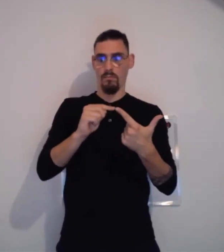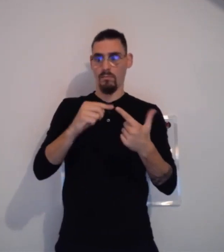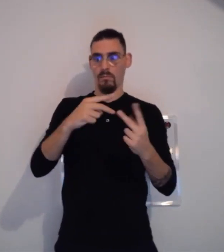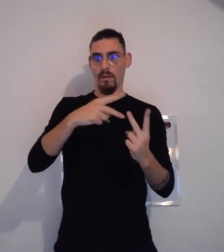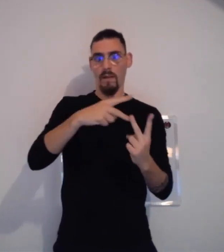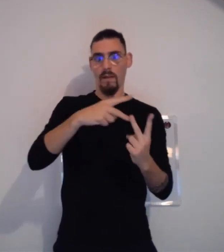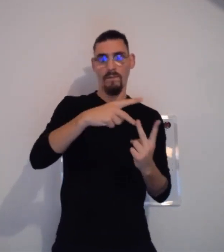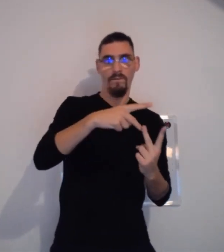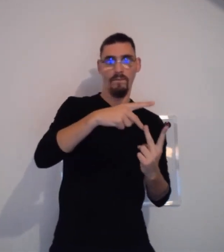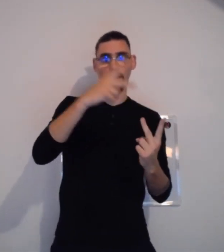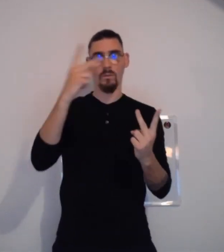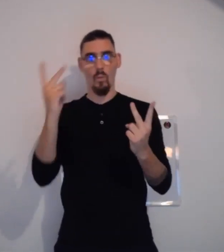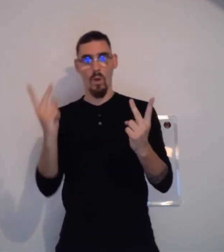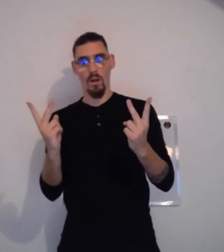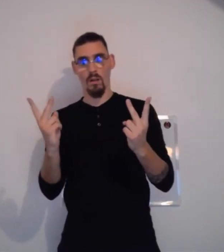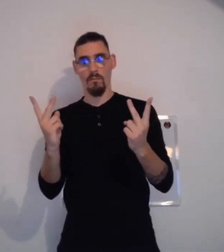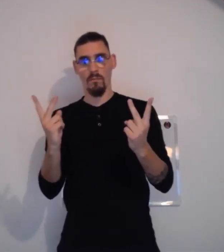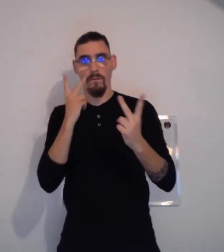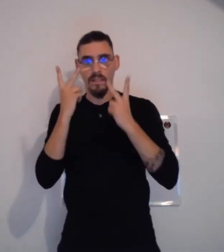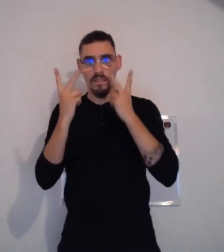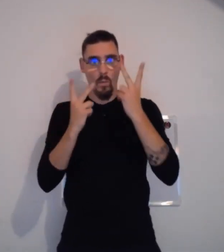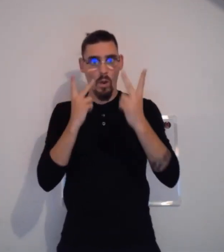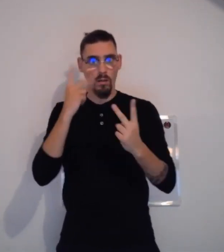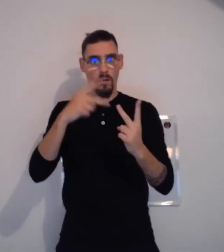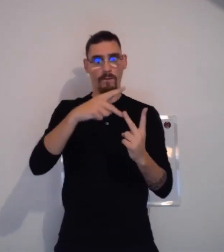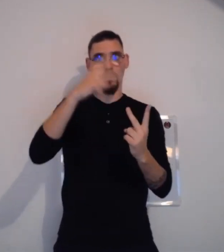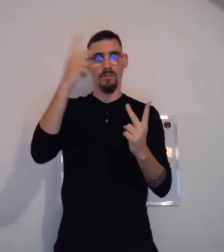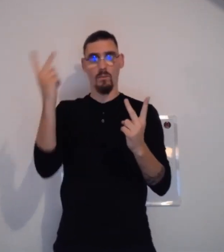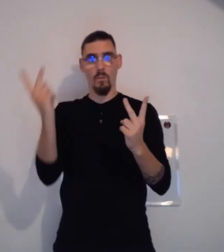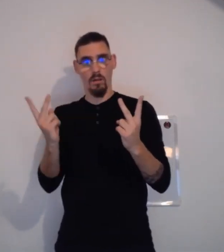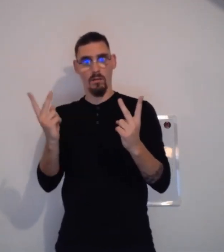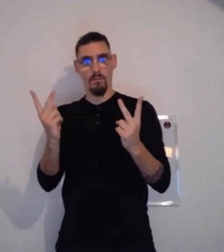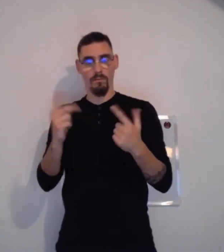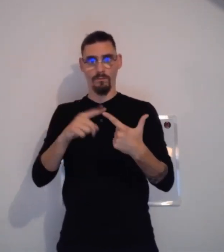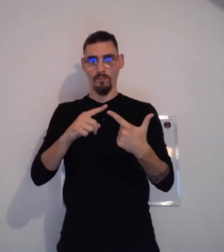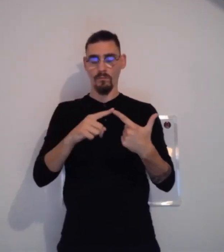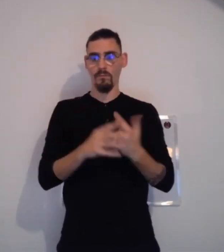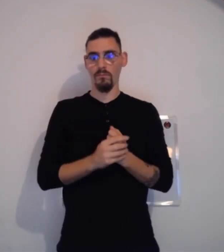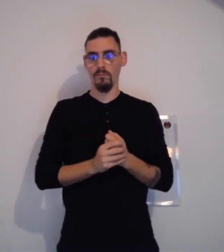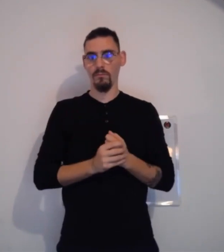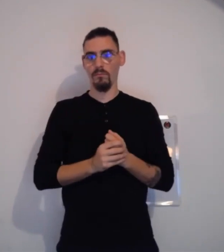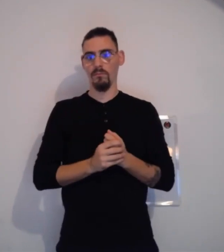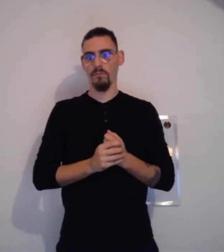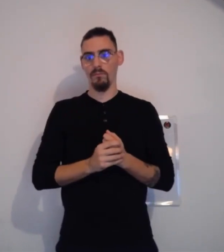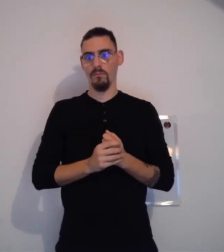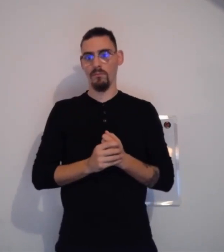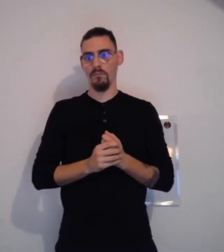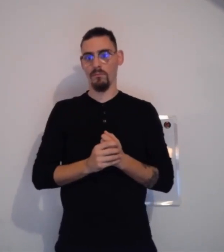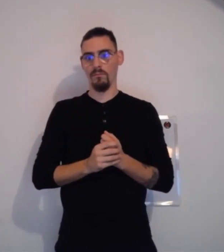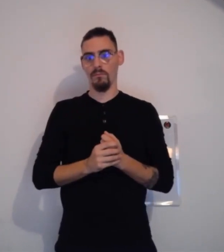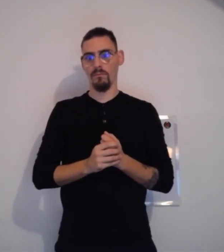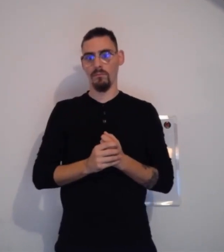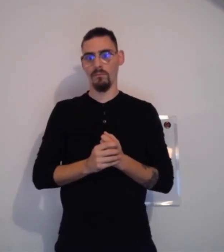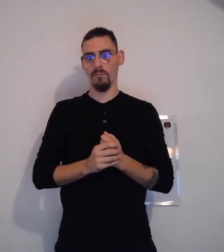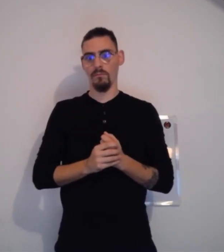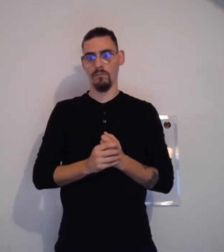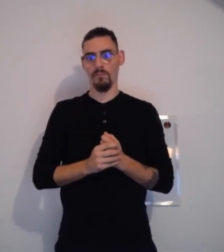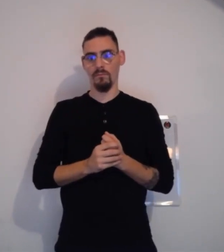i, v, t. On a également visuel, v, i, s, u, e, l. Un autre